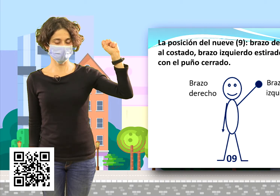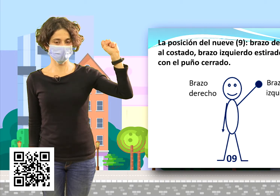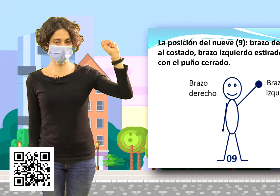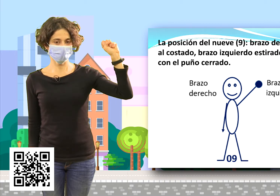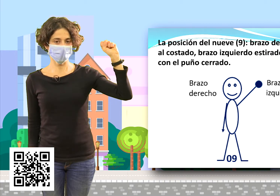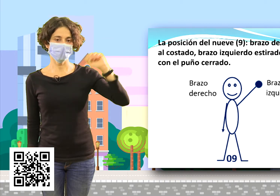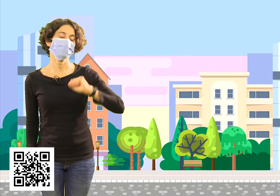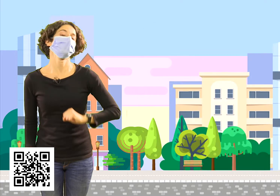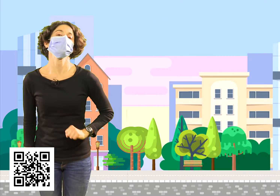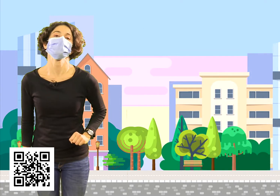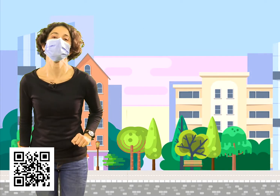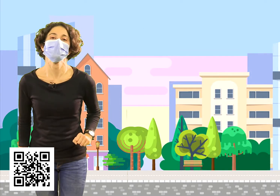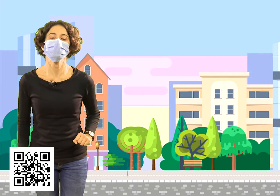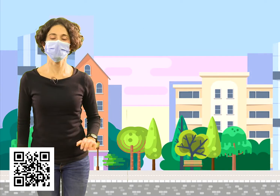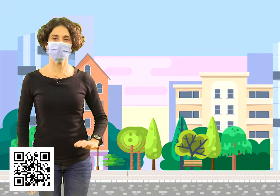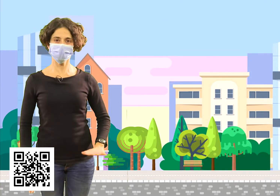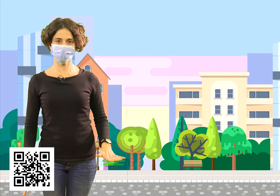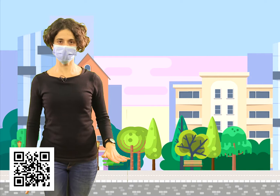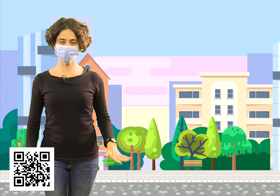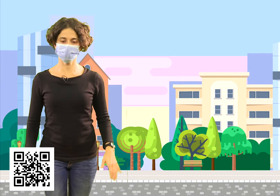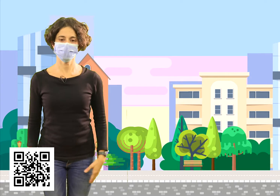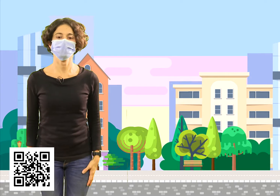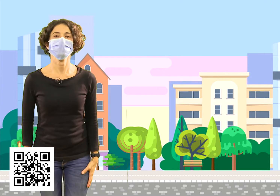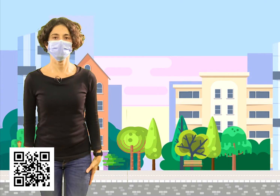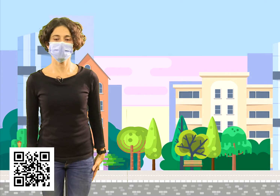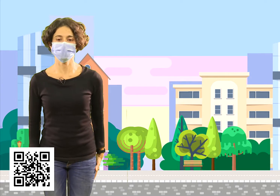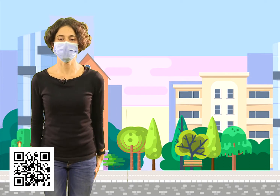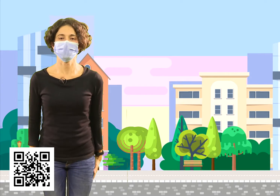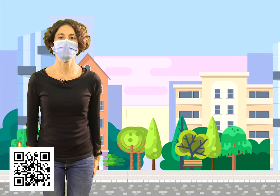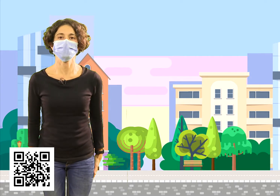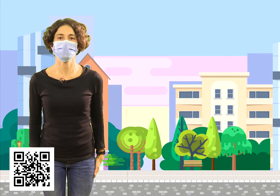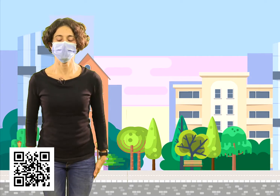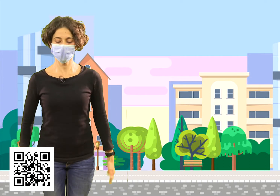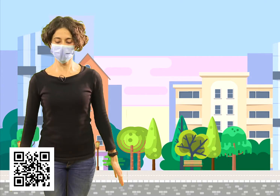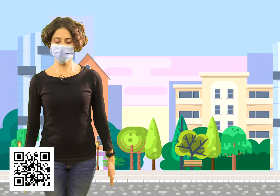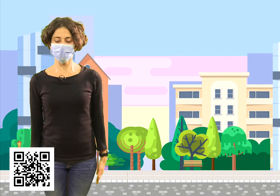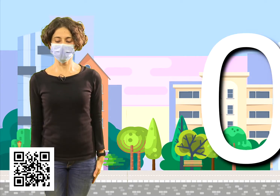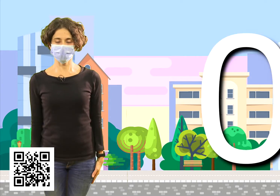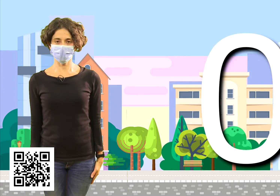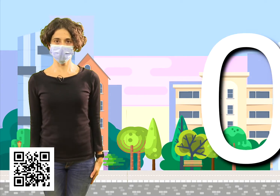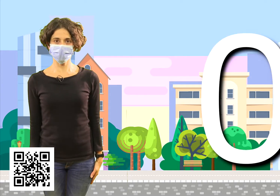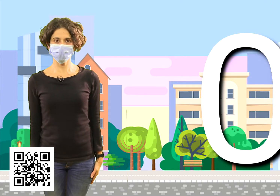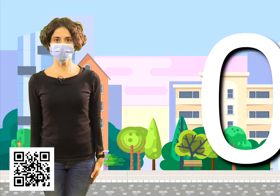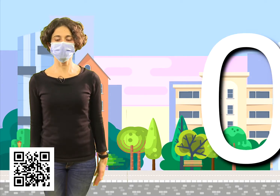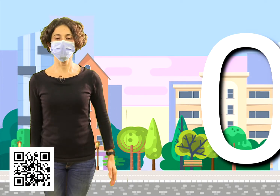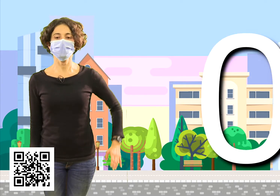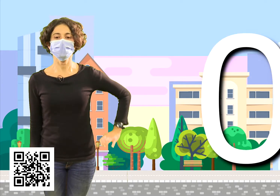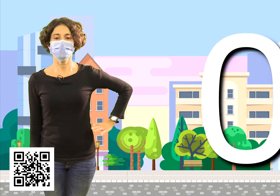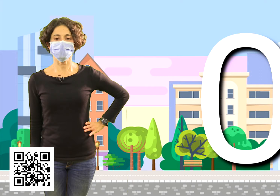Eso es. Vamos a repasarlos ahora todos seguidos. Vamos allá. Con el 0. 0,